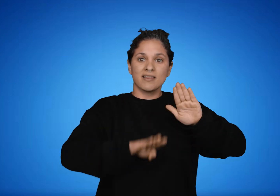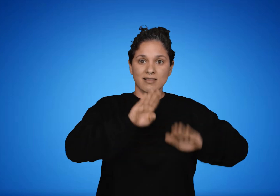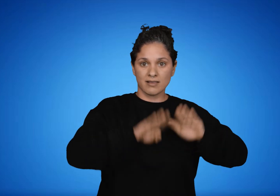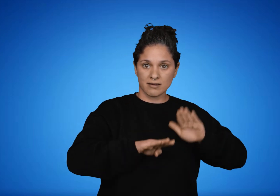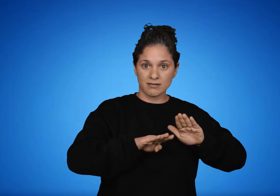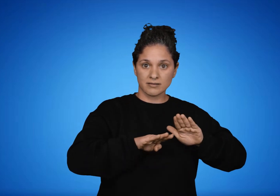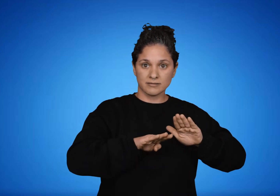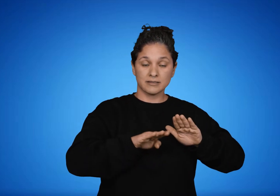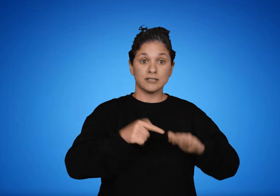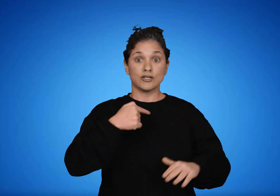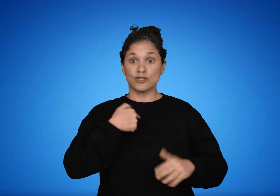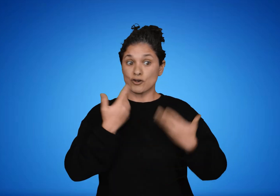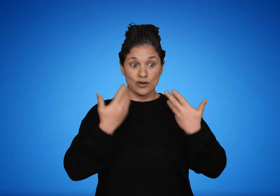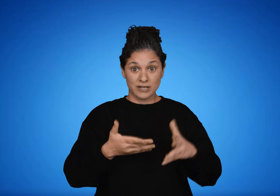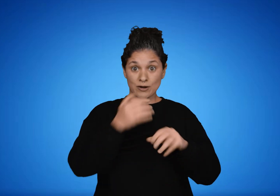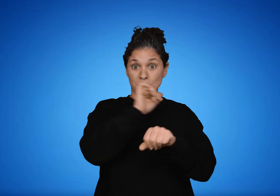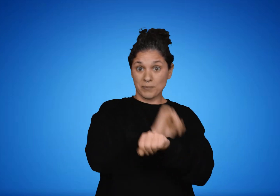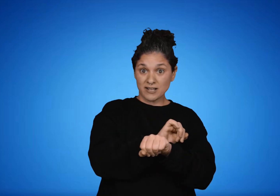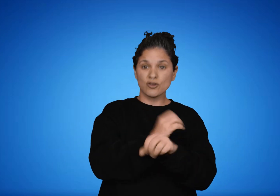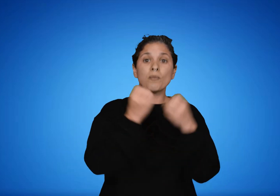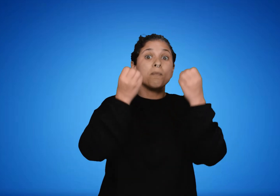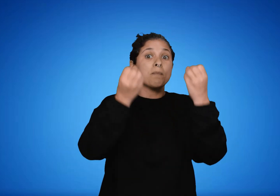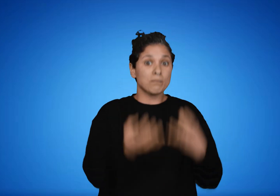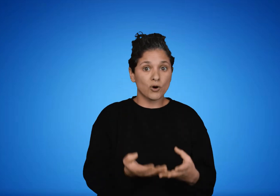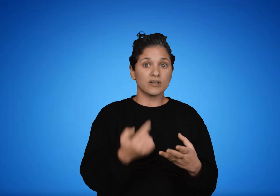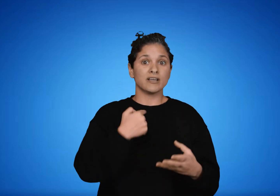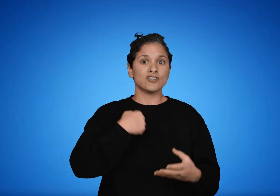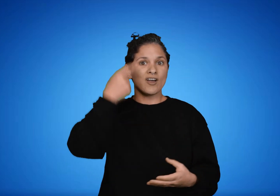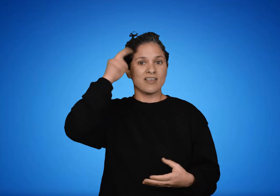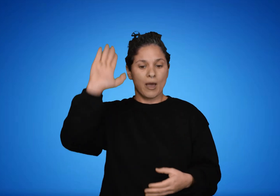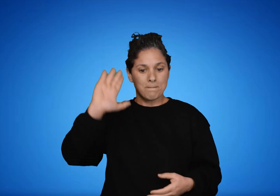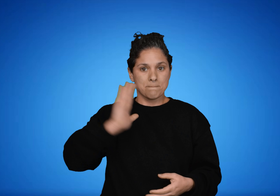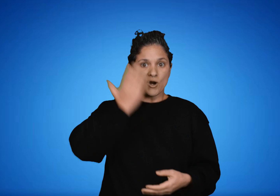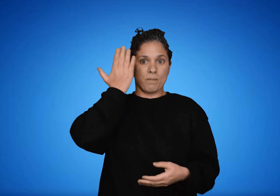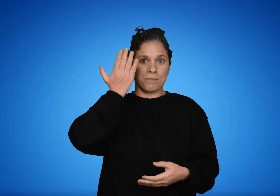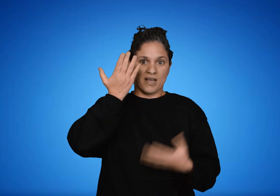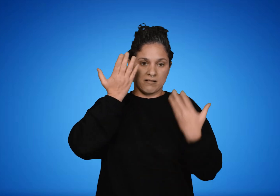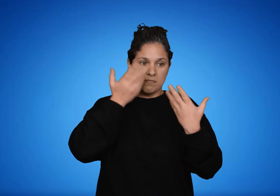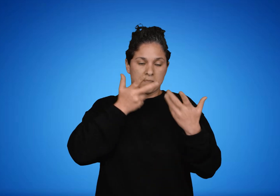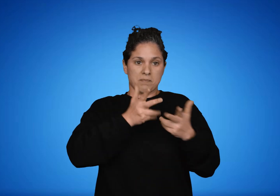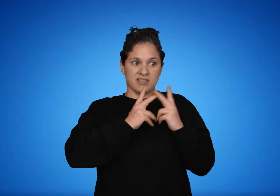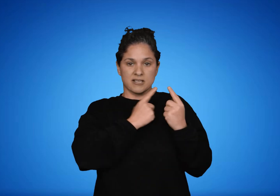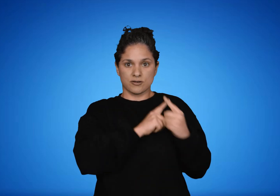imperativos hay una condición. No quiero ir preso, quiero cumplir con el principio que sigo.